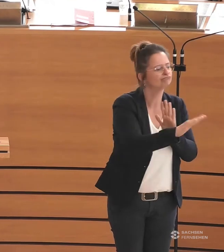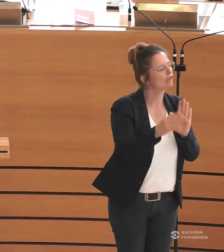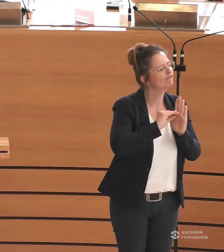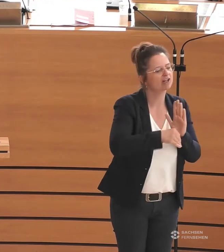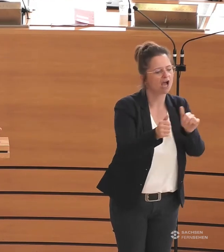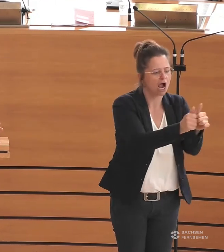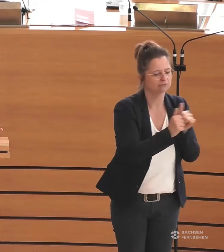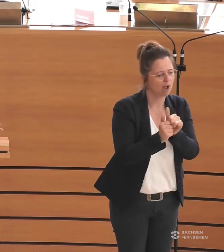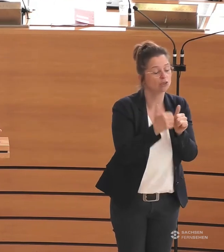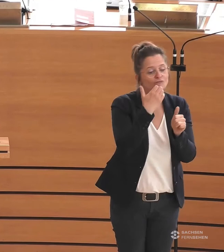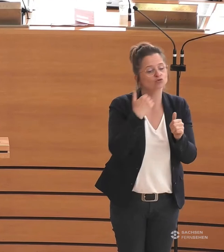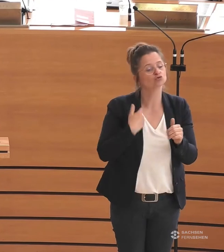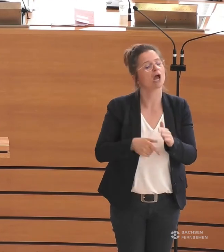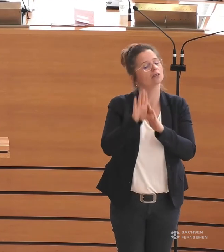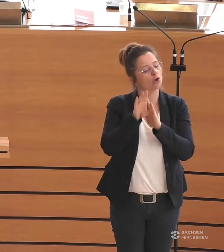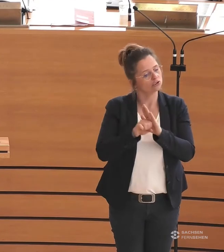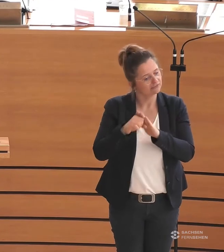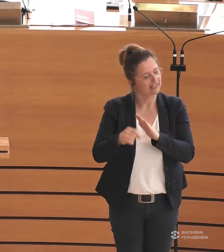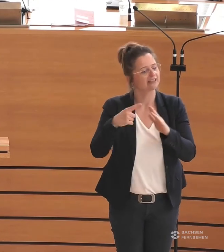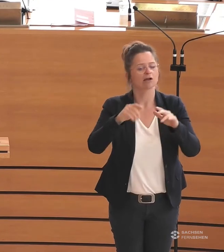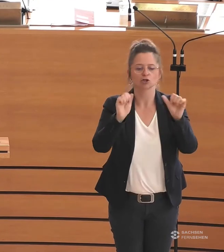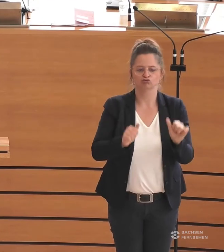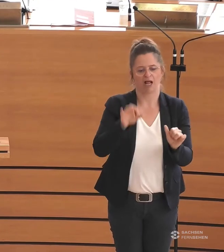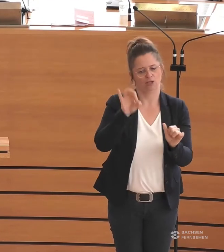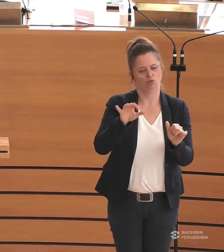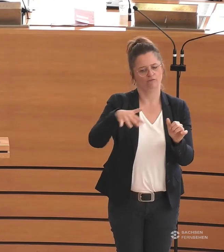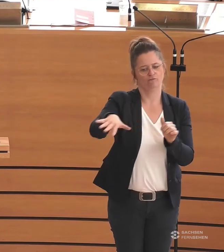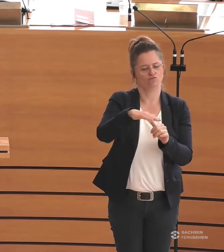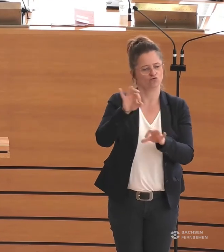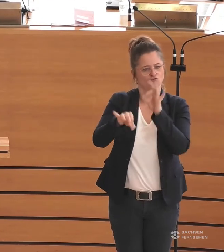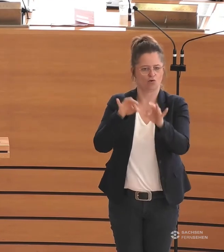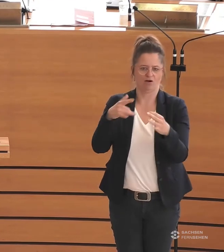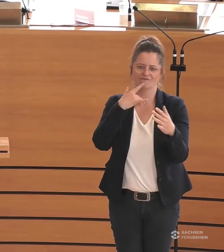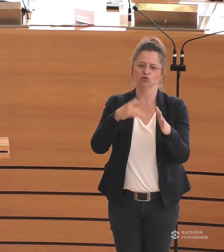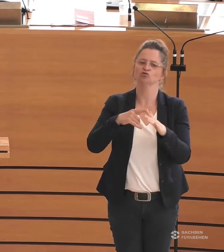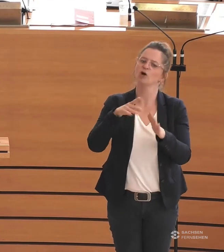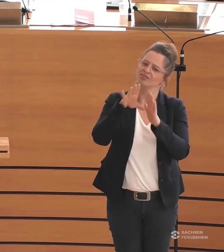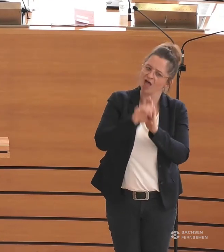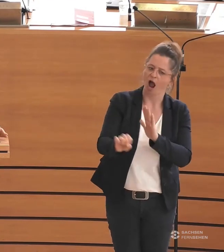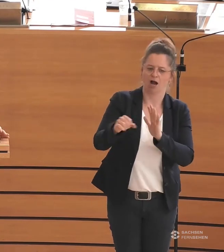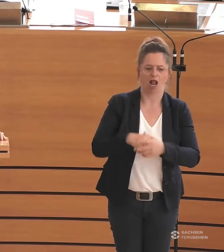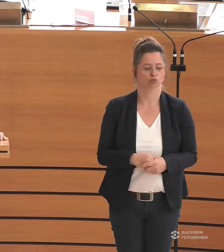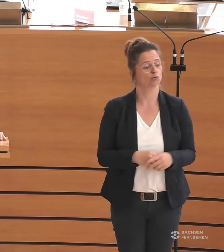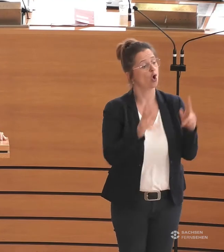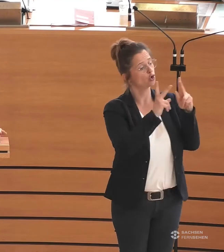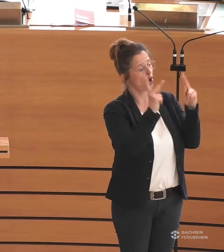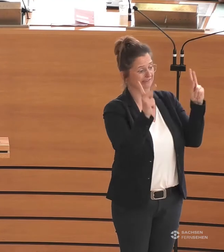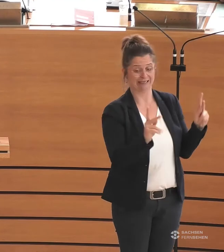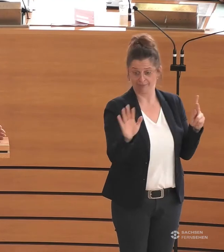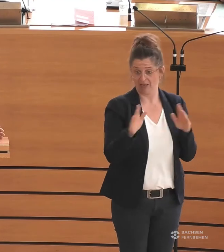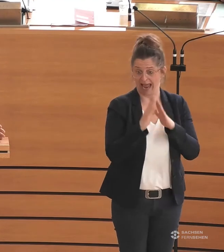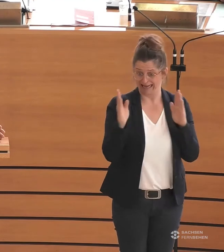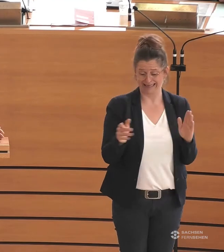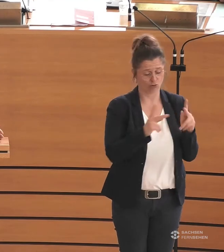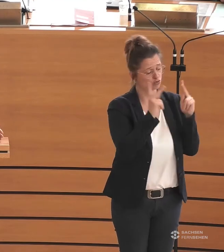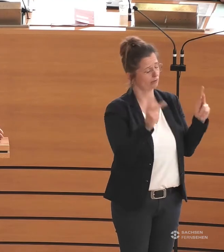nachhaltige Gestaltung zur selbstbestimmten Lebensführung ermöglichen. Das Konzept der Einrichtung steht auch für Menschen mit